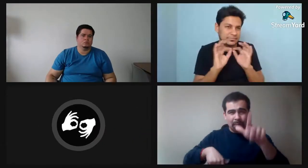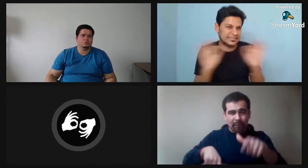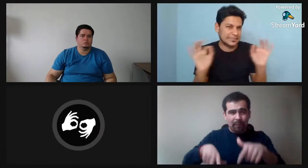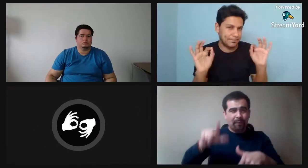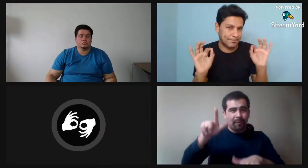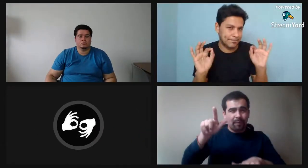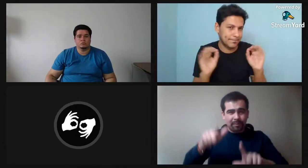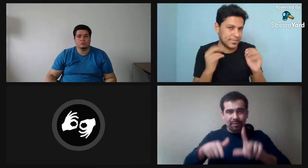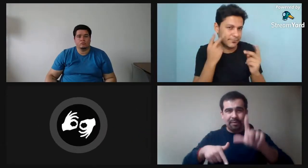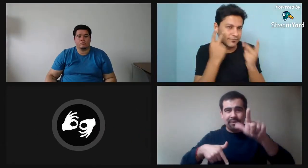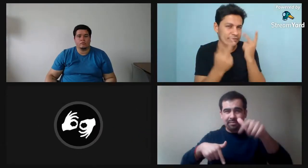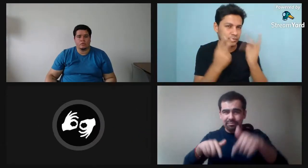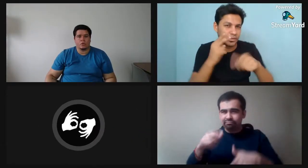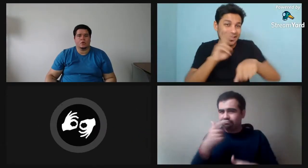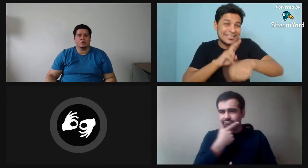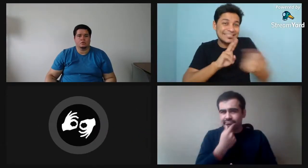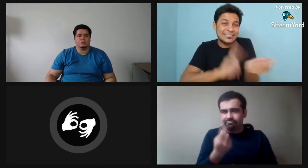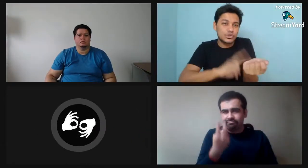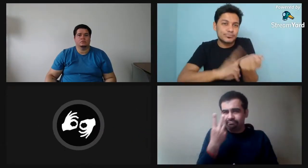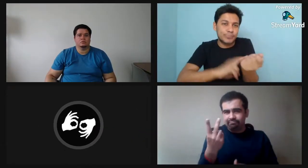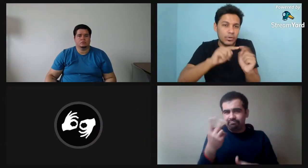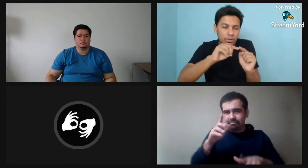movimiento lento y cambia a otro más rápido.